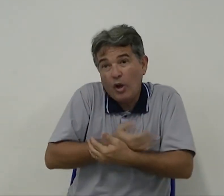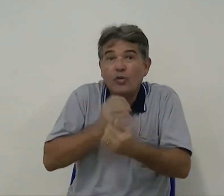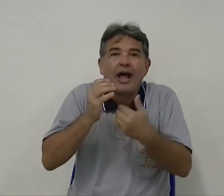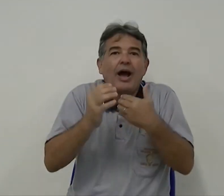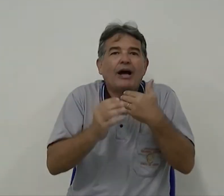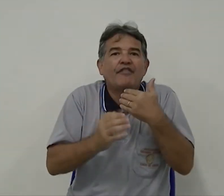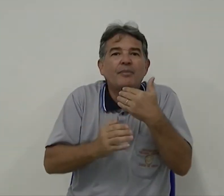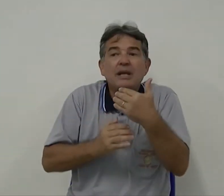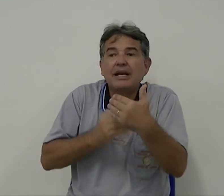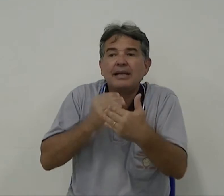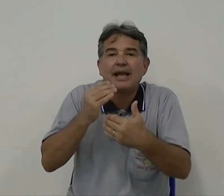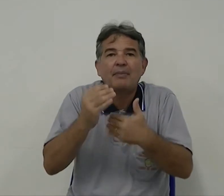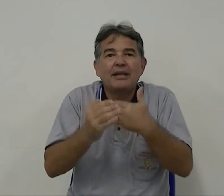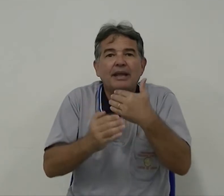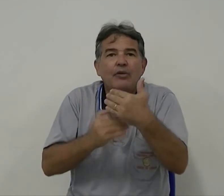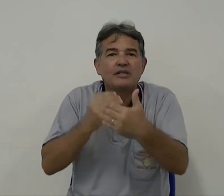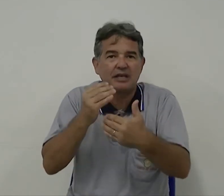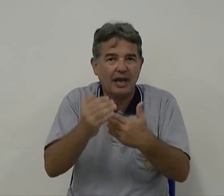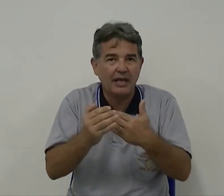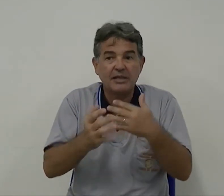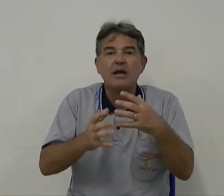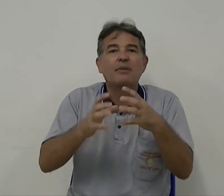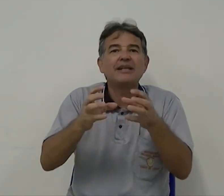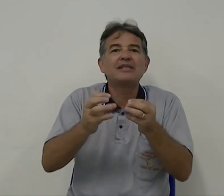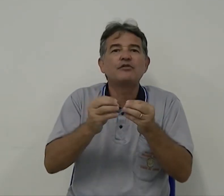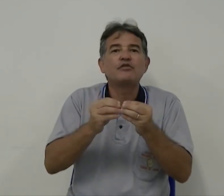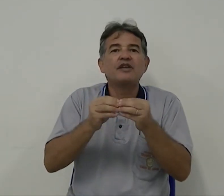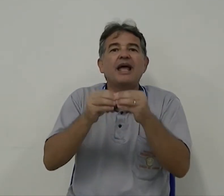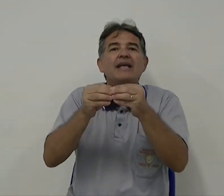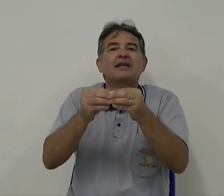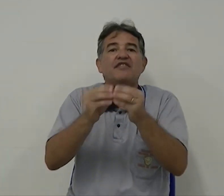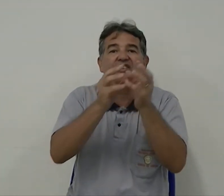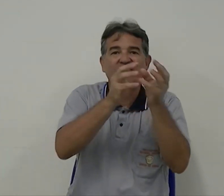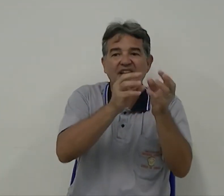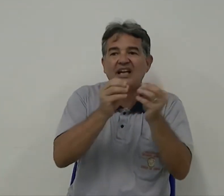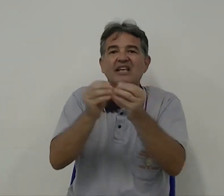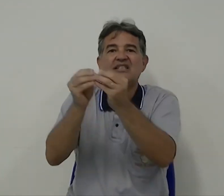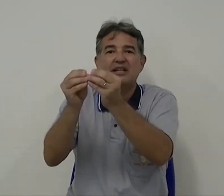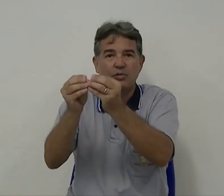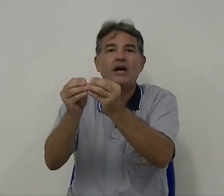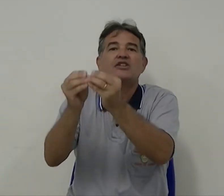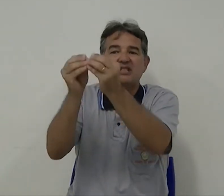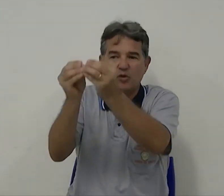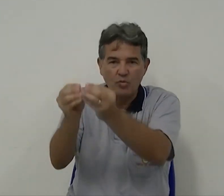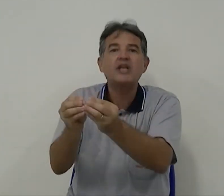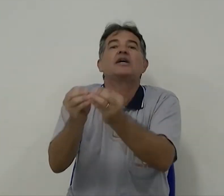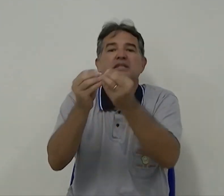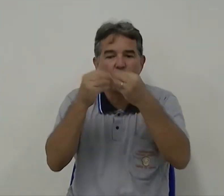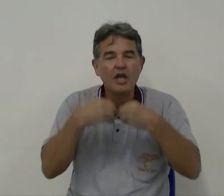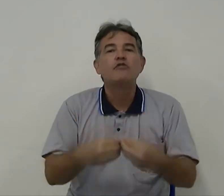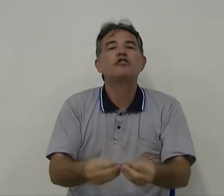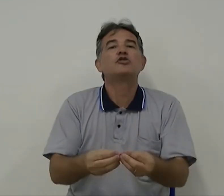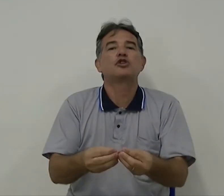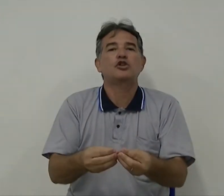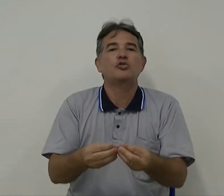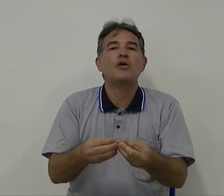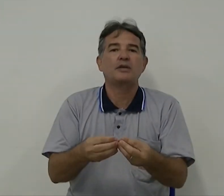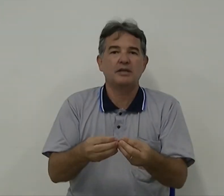A família tem que aprender os sinais para desenvolver essa afetividade, essa linguagem, comunicação visu-gestual com essa